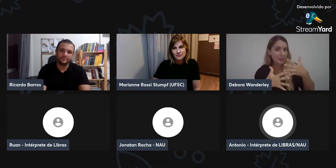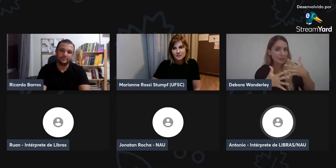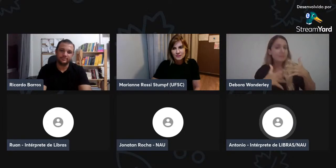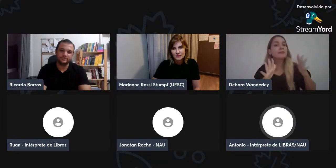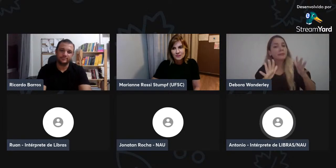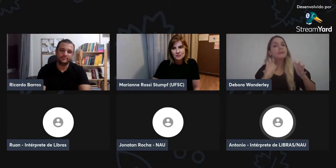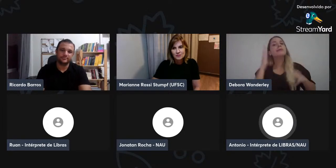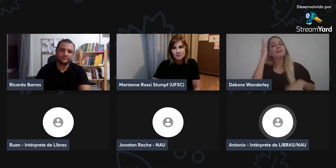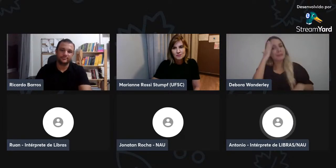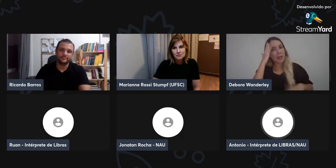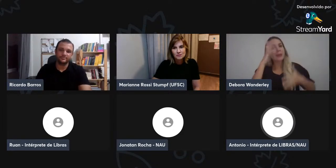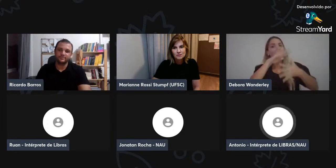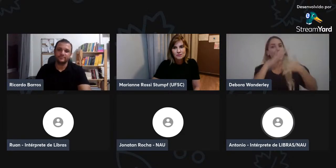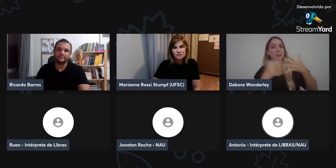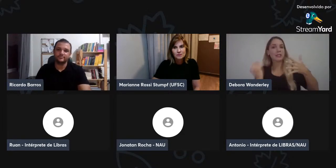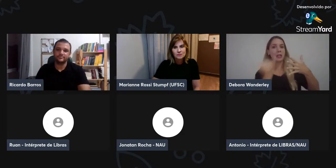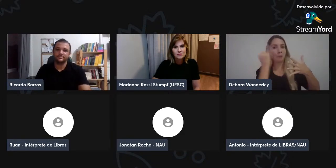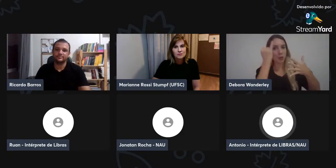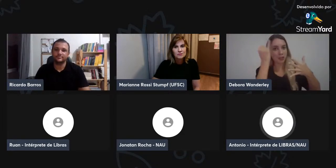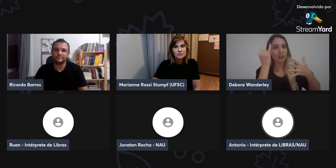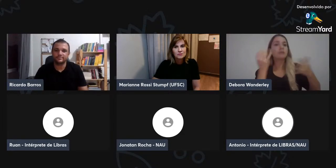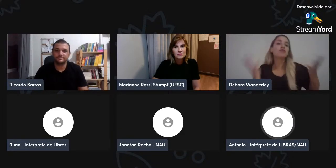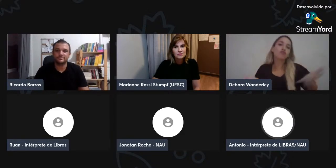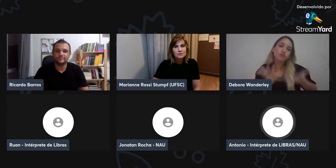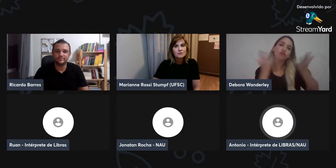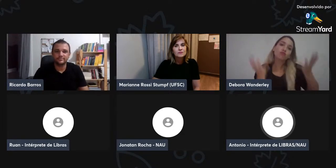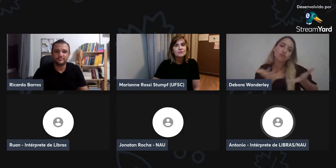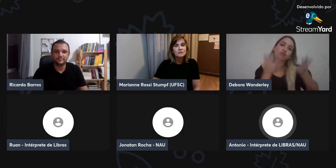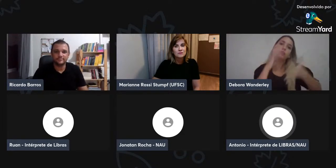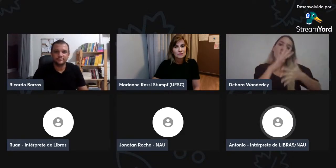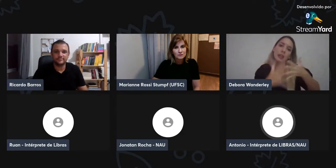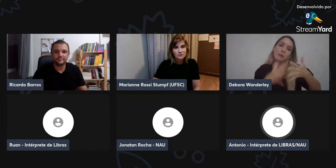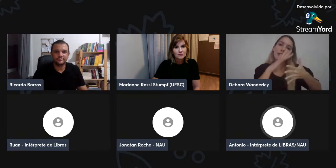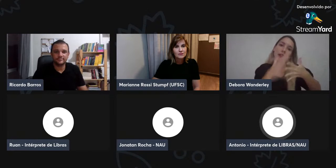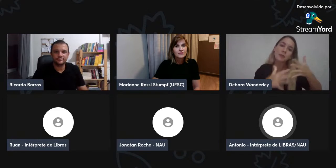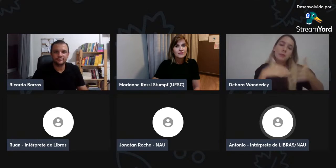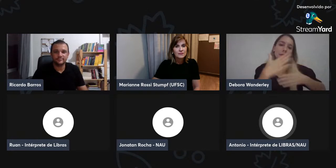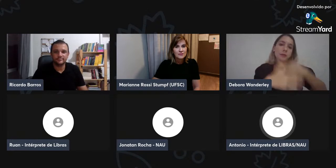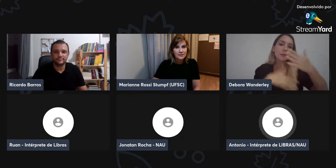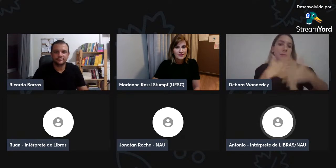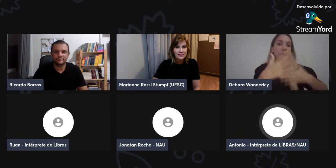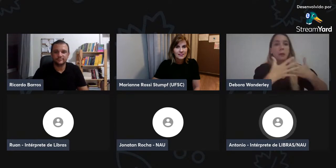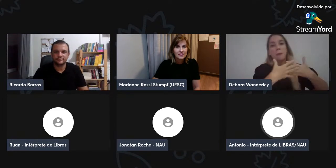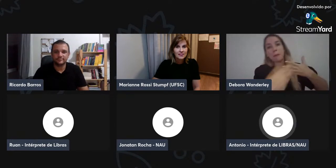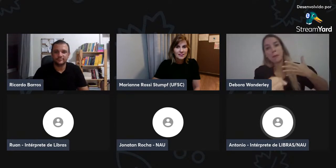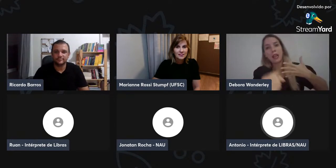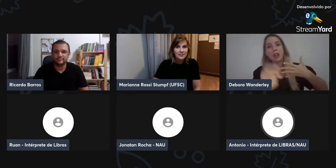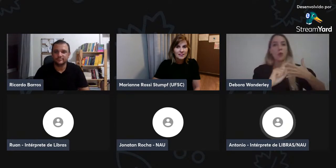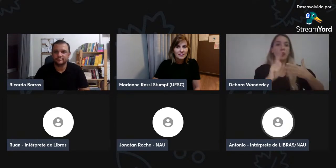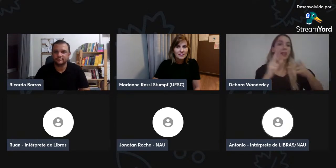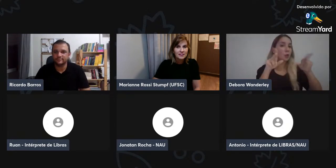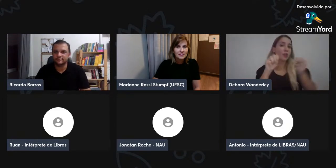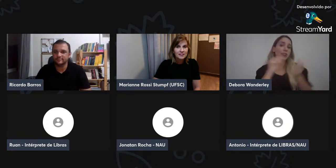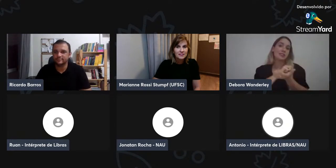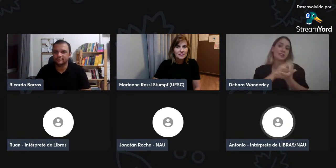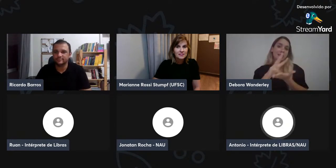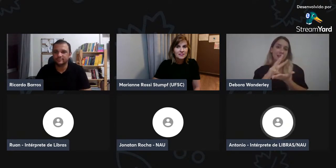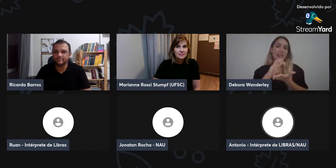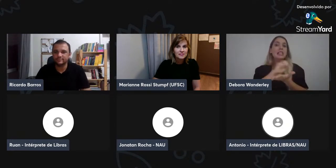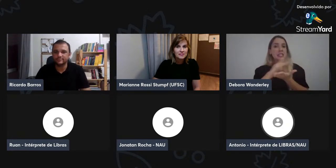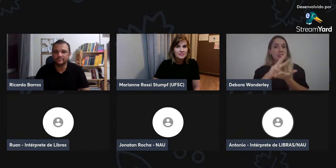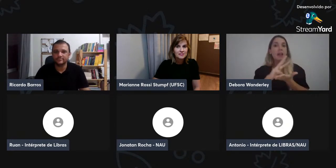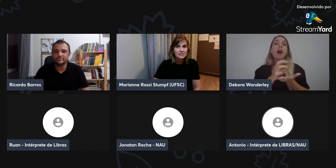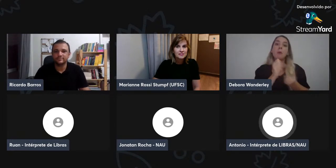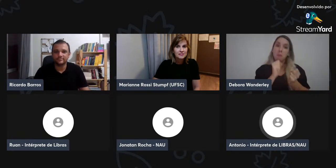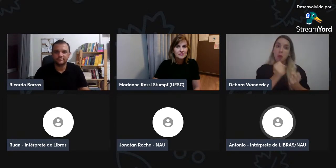surdos que não querem aprender libras, porque eles são surdos, mas é importante fazer esse incentivo, entender esses